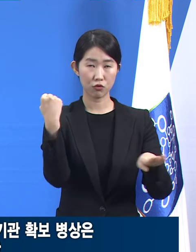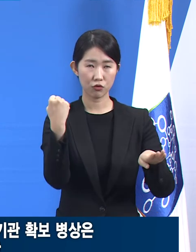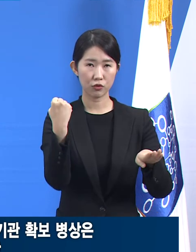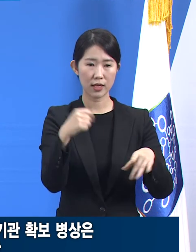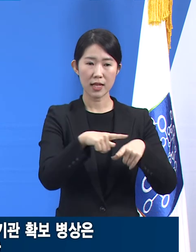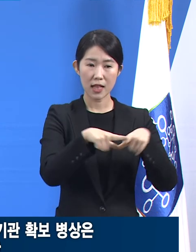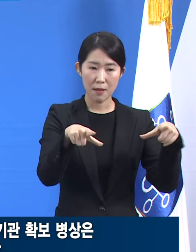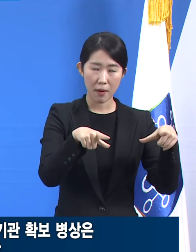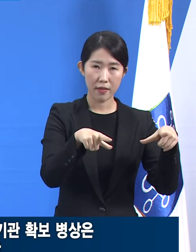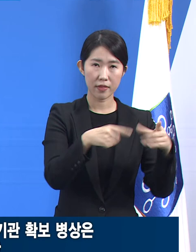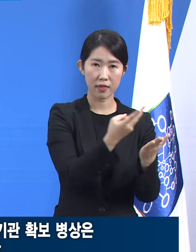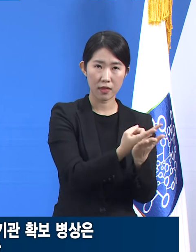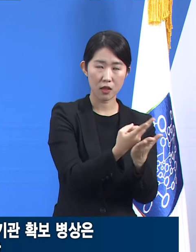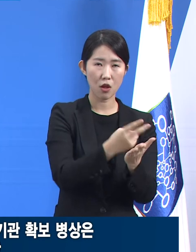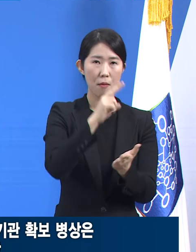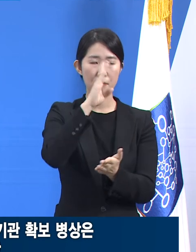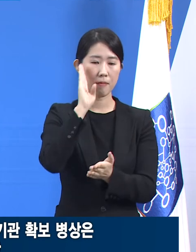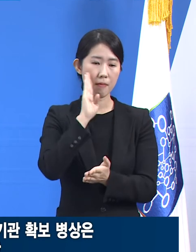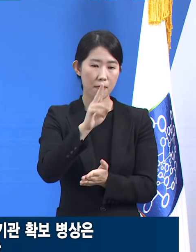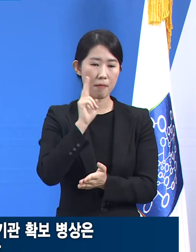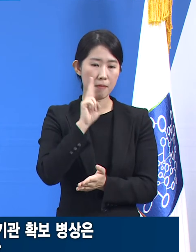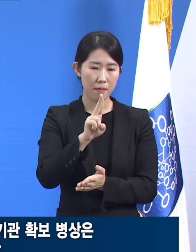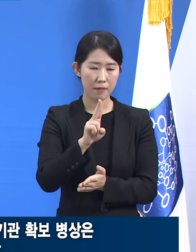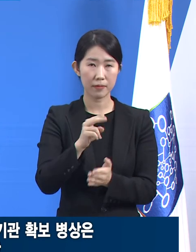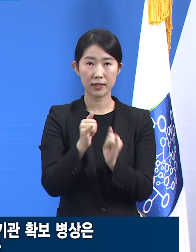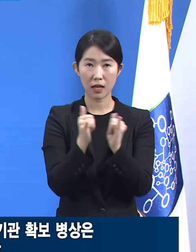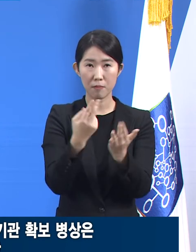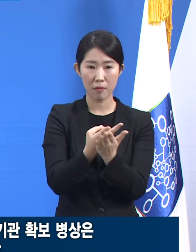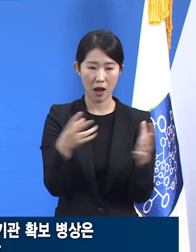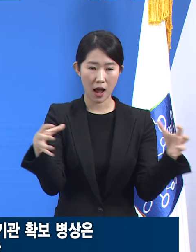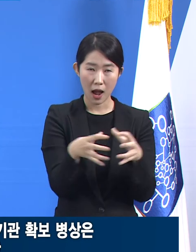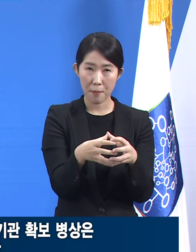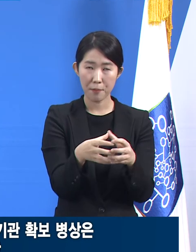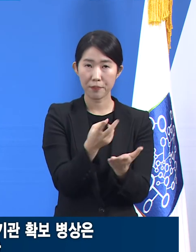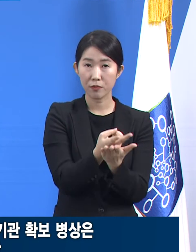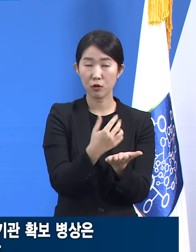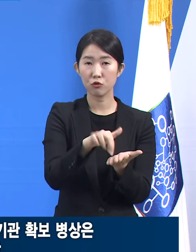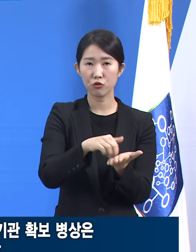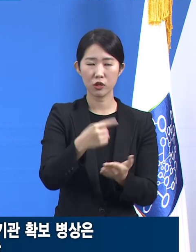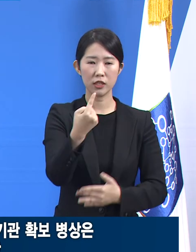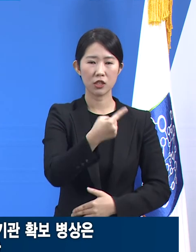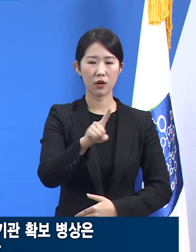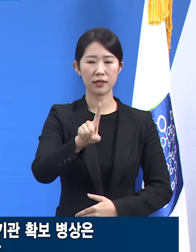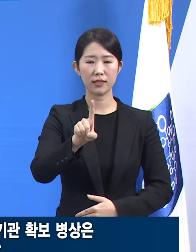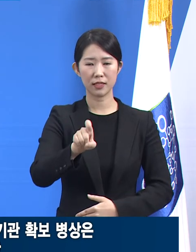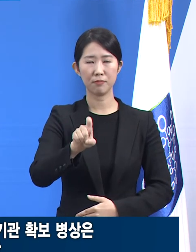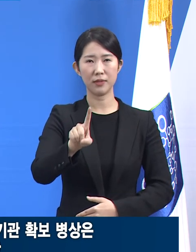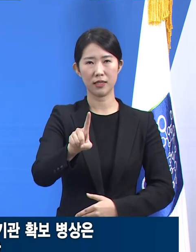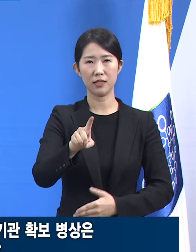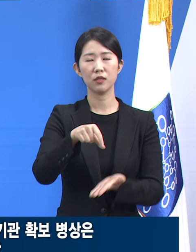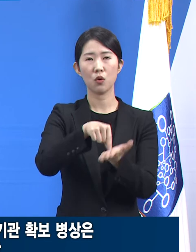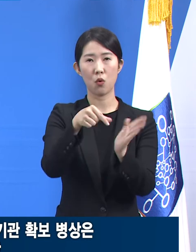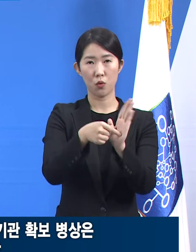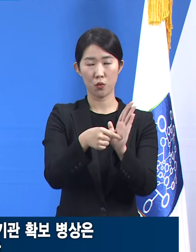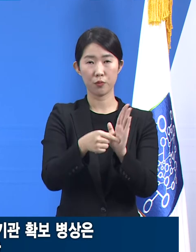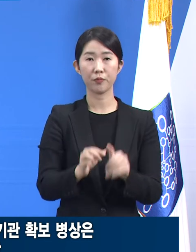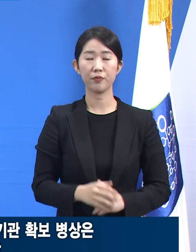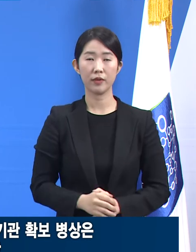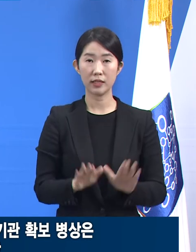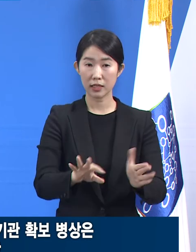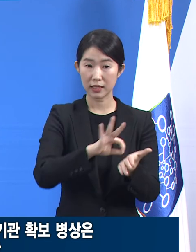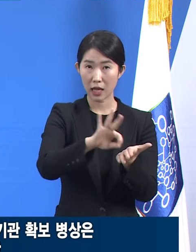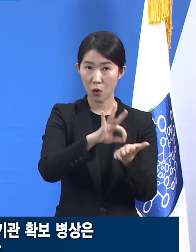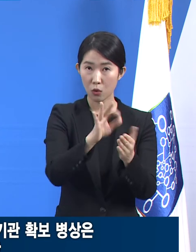중증환자 병상을 합한 도내 뇌기관 확보병상은 총 1011개입니다. 현재 병상